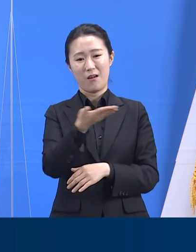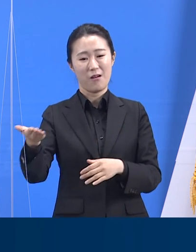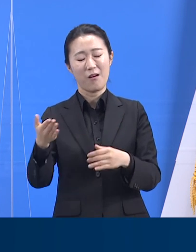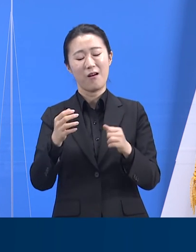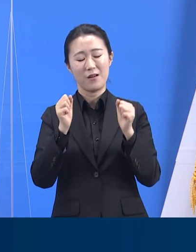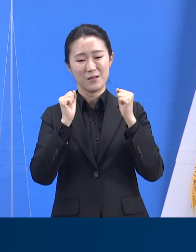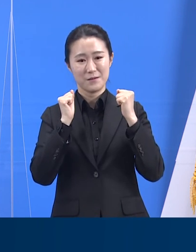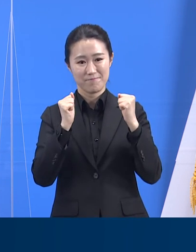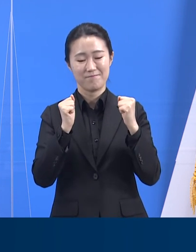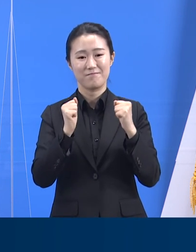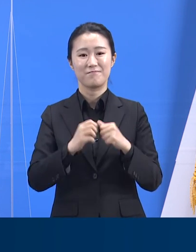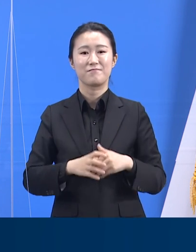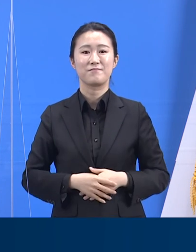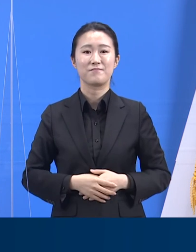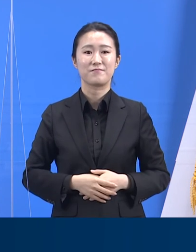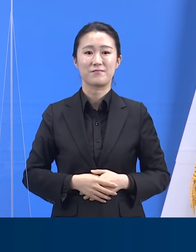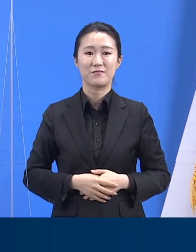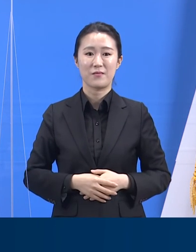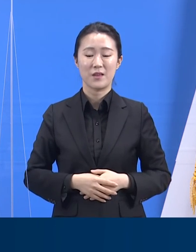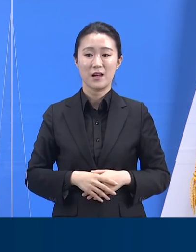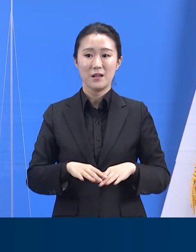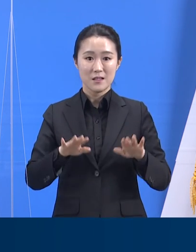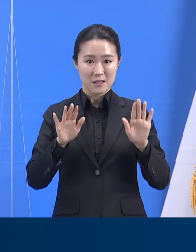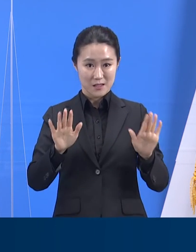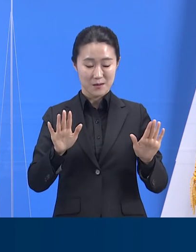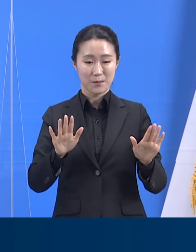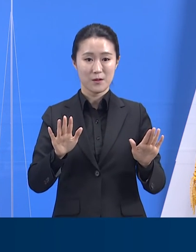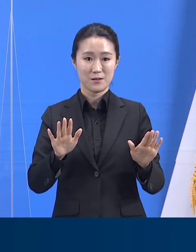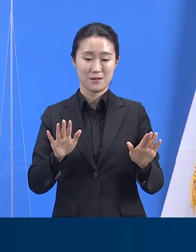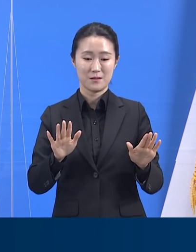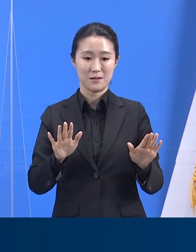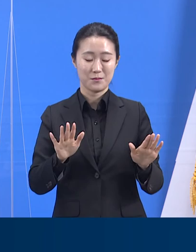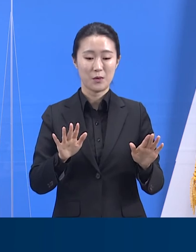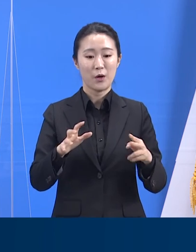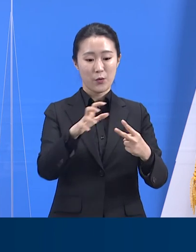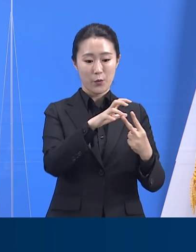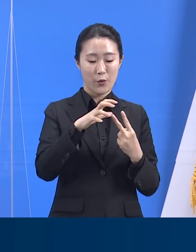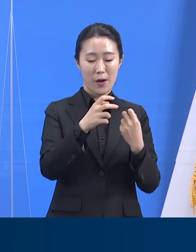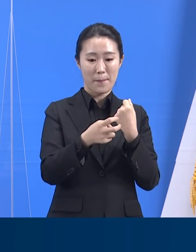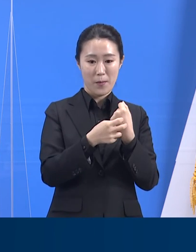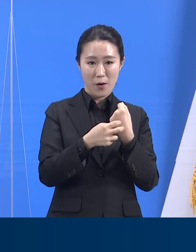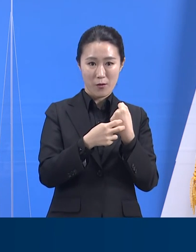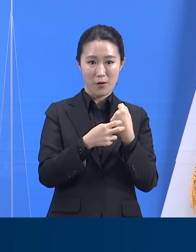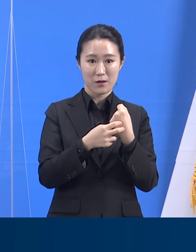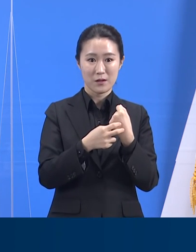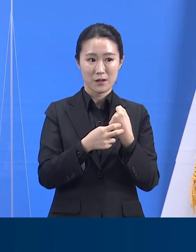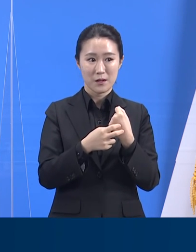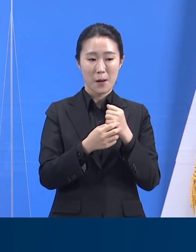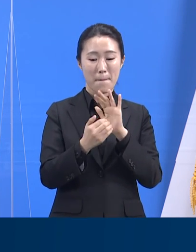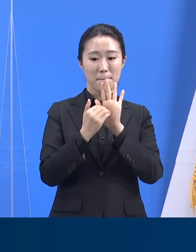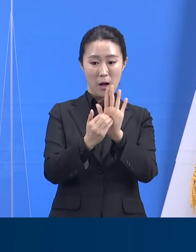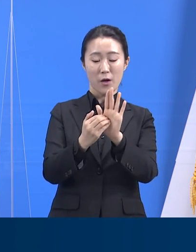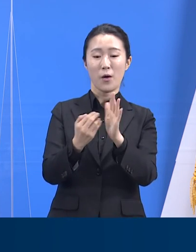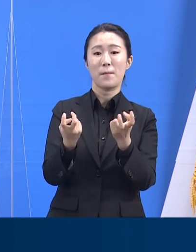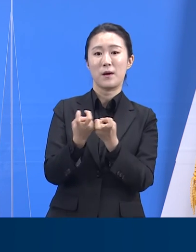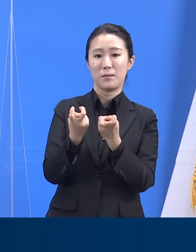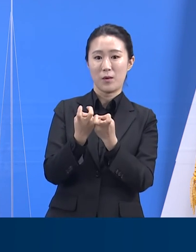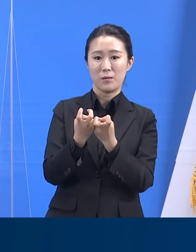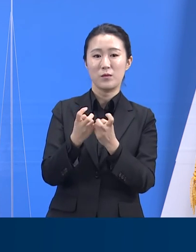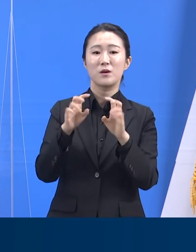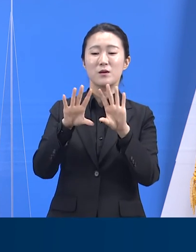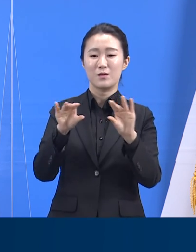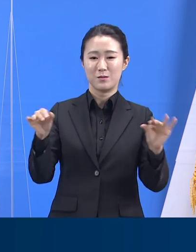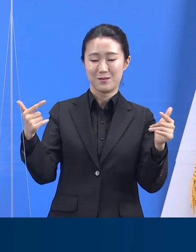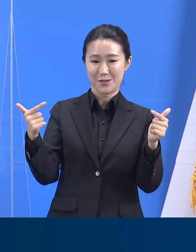요양병원 시설 방역수칙 완화를 마중물 삼아 사회의 더 많은 공간을 열어가는 과정에 놓이게 될 것입니다.